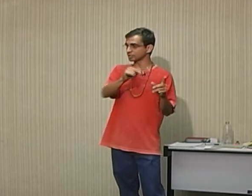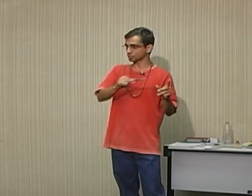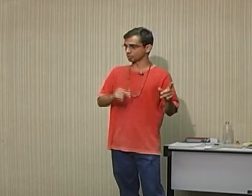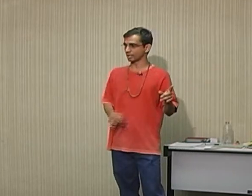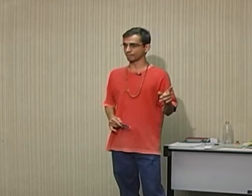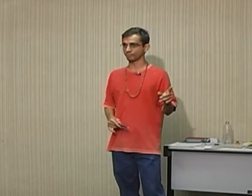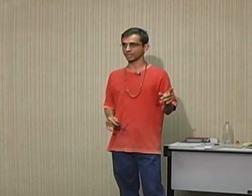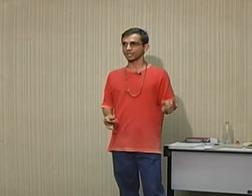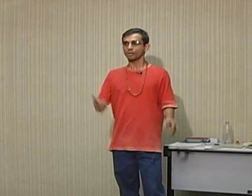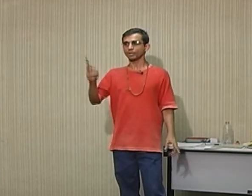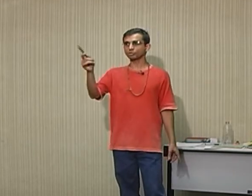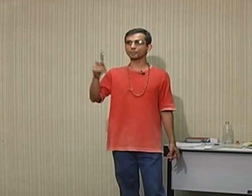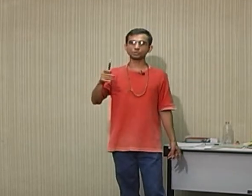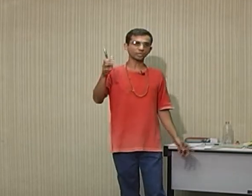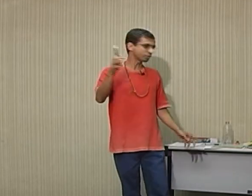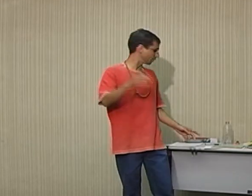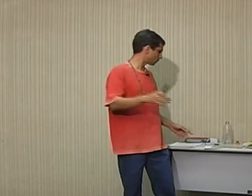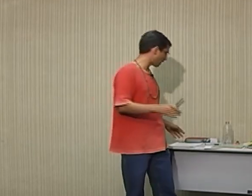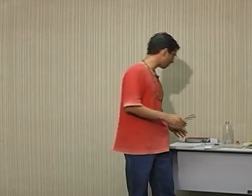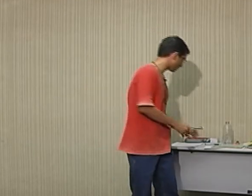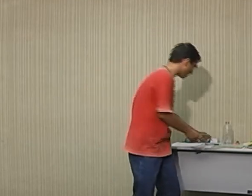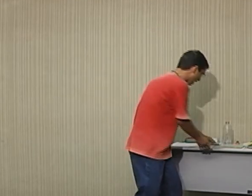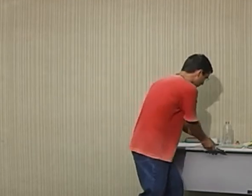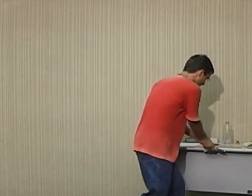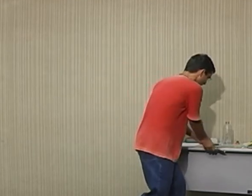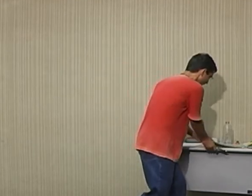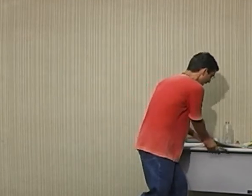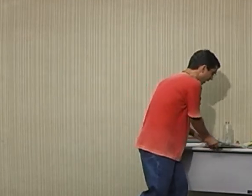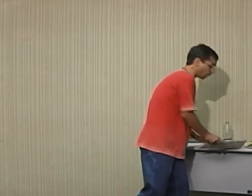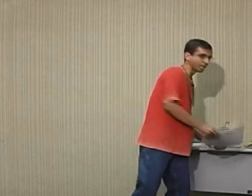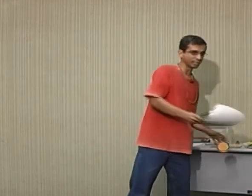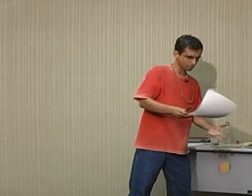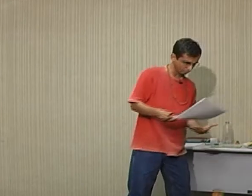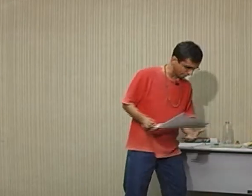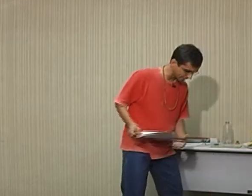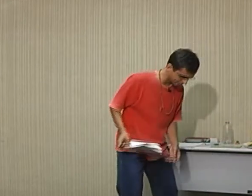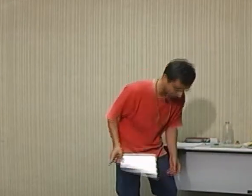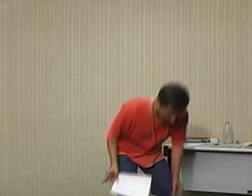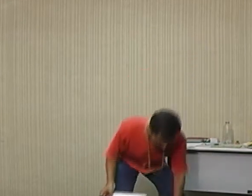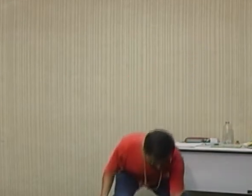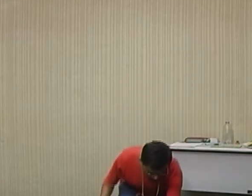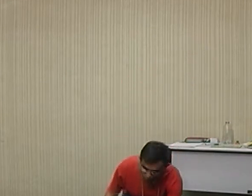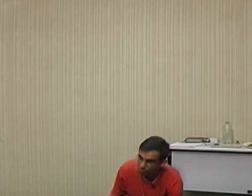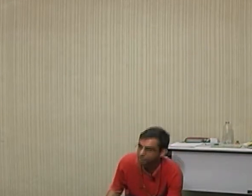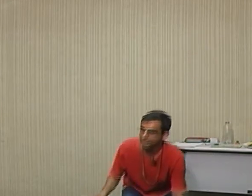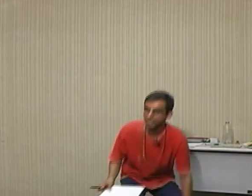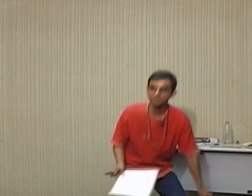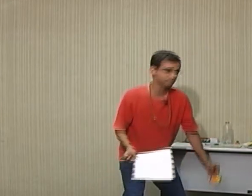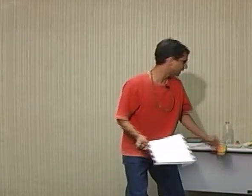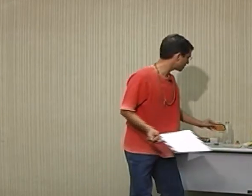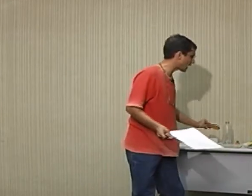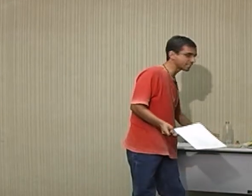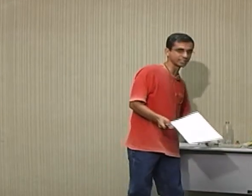a história. Mas uma pessoa que vê as palavras-chave, ela olha aquilo e fala assim, o que é isso? Cruz credo. Não entende nada, né?